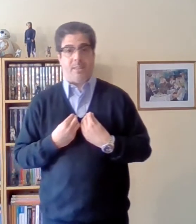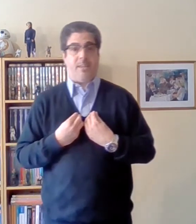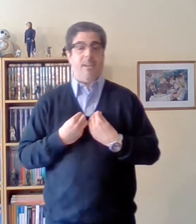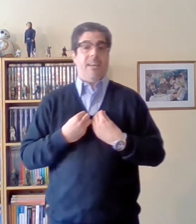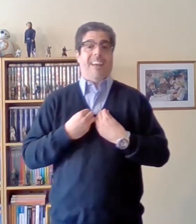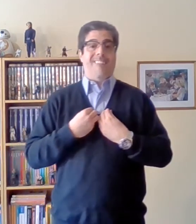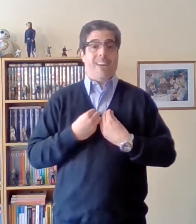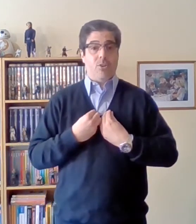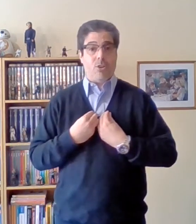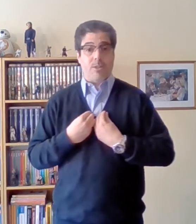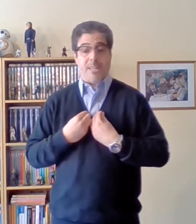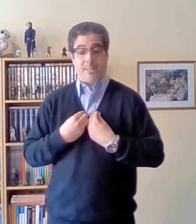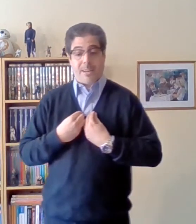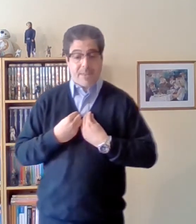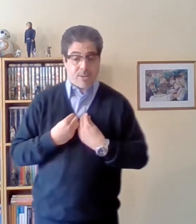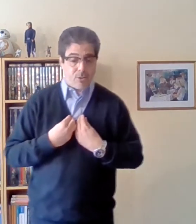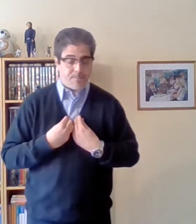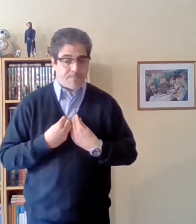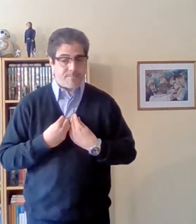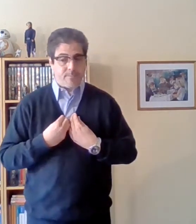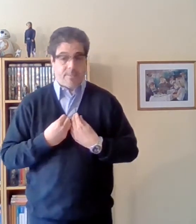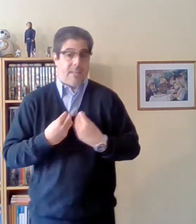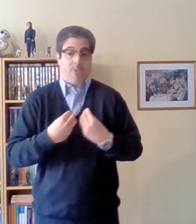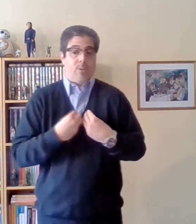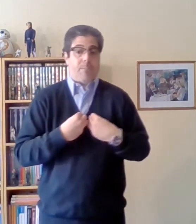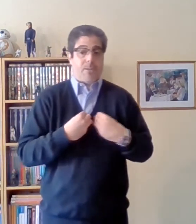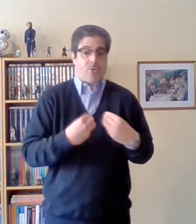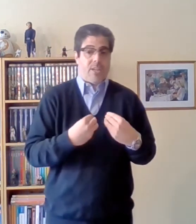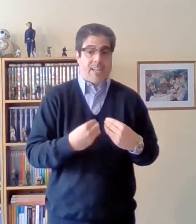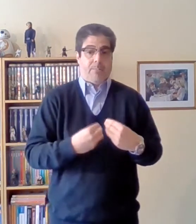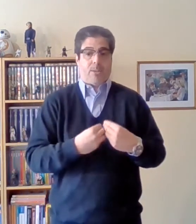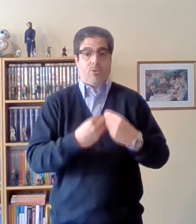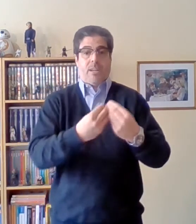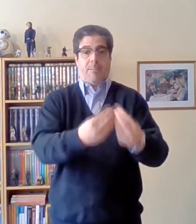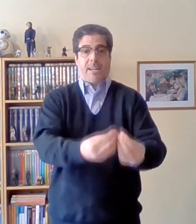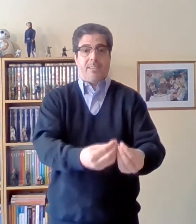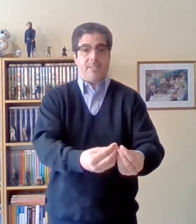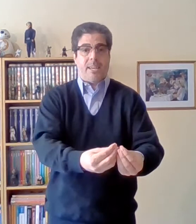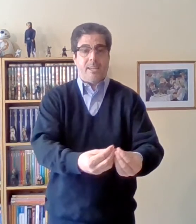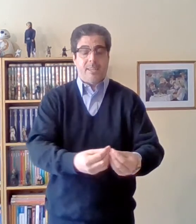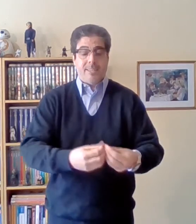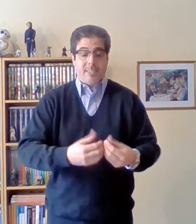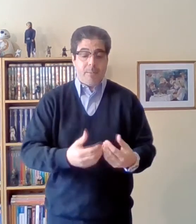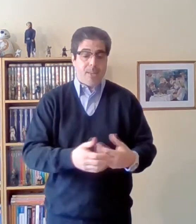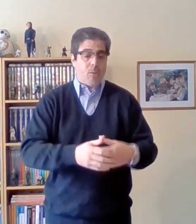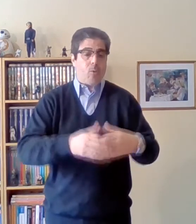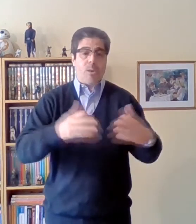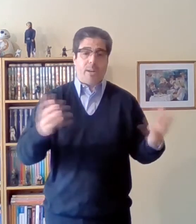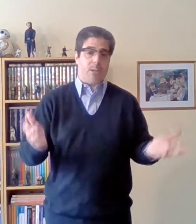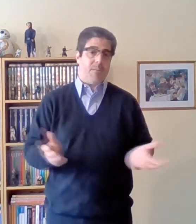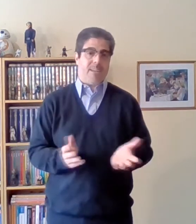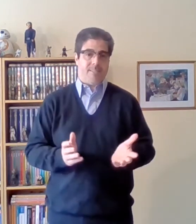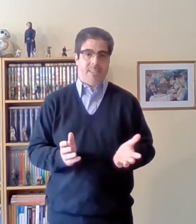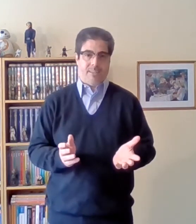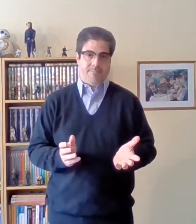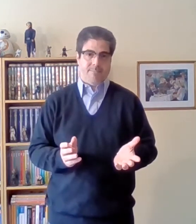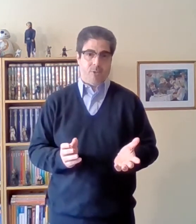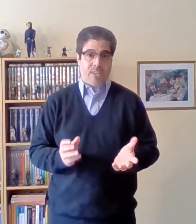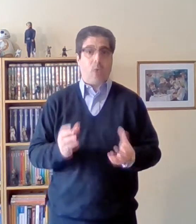el valor del trabajo de una persona respecto de la mercancía se mide como cualquier otra mercancía o es